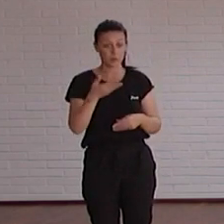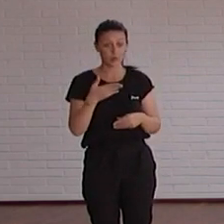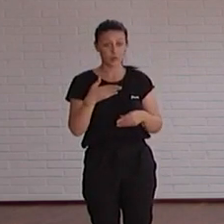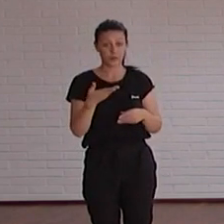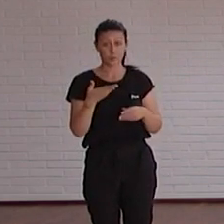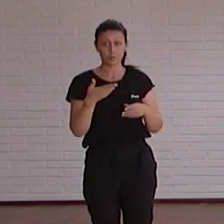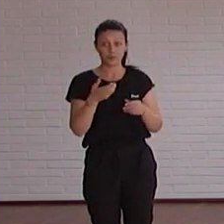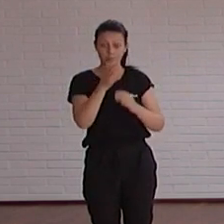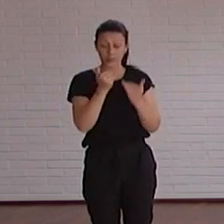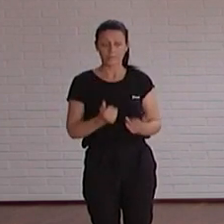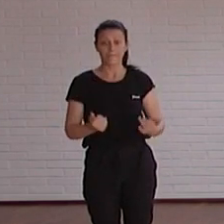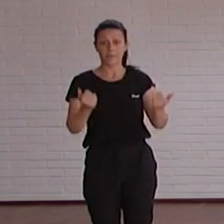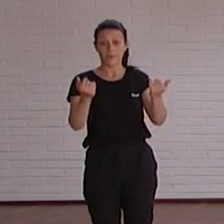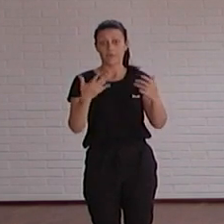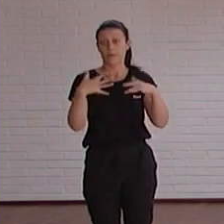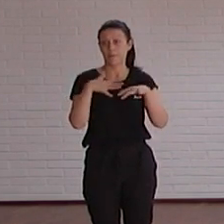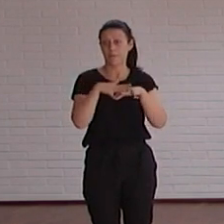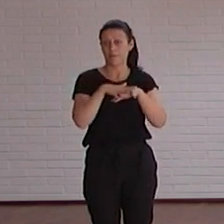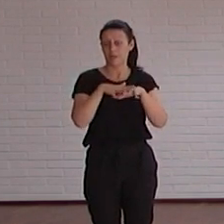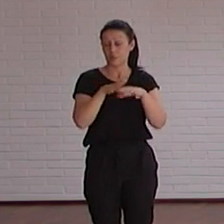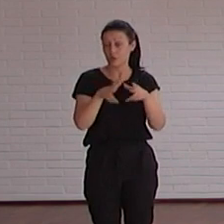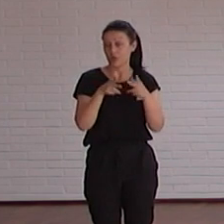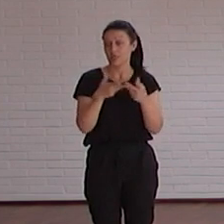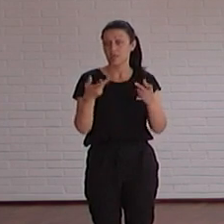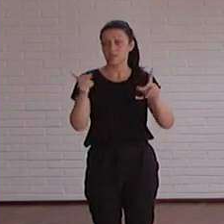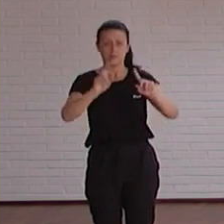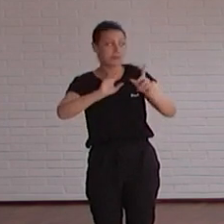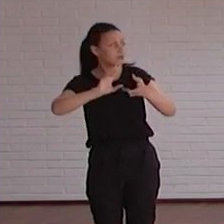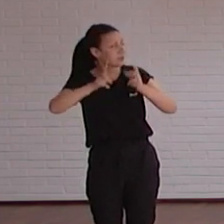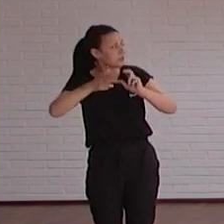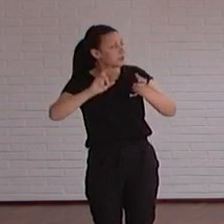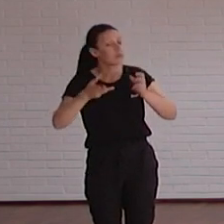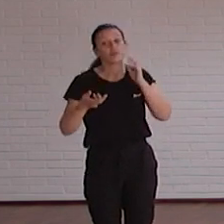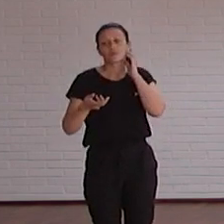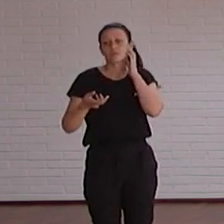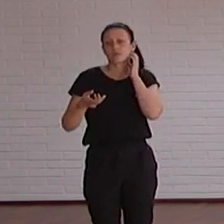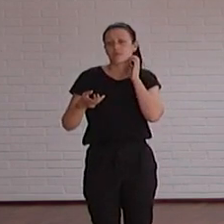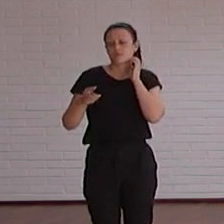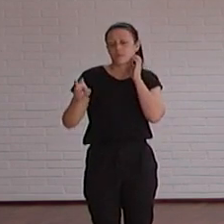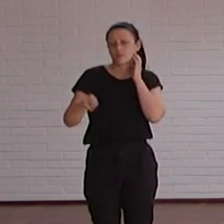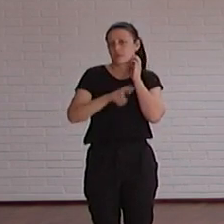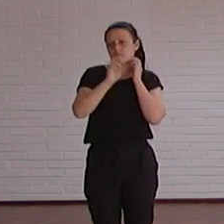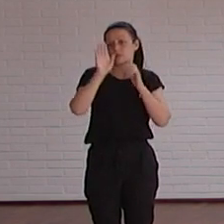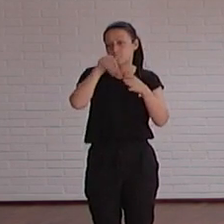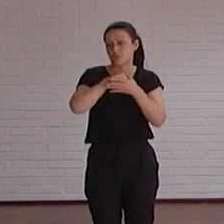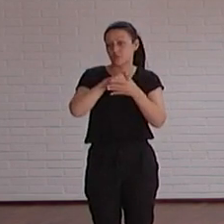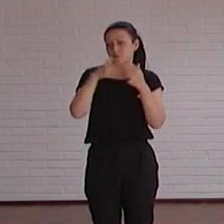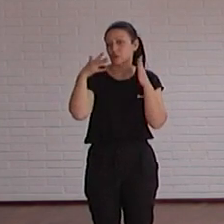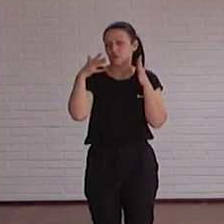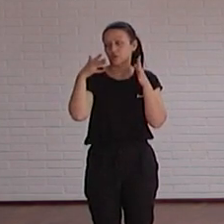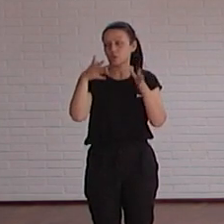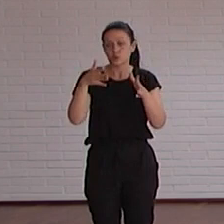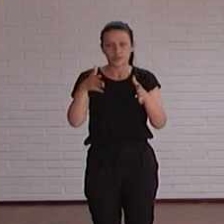públicos objetivos ya digo los medios de comunicación las asociaciones de prensa incluso nuestros públicos internos que nos sugieren